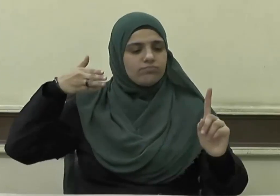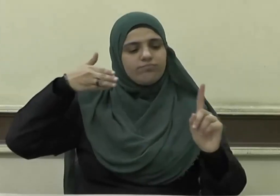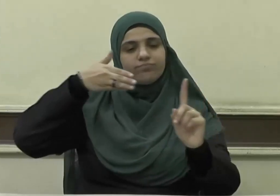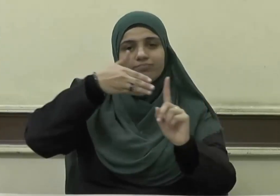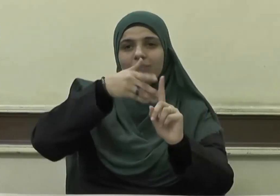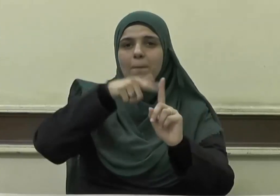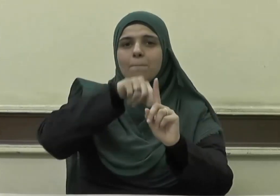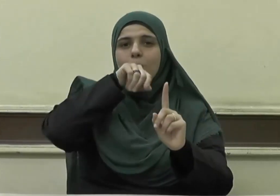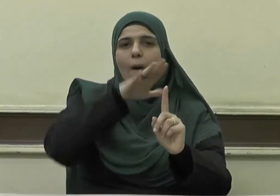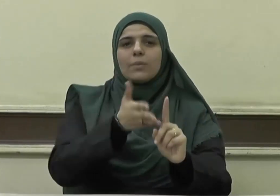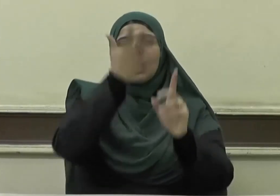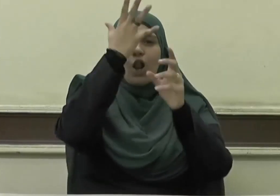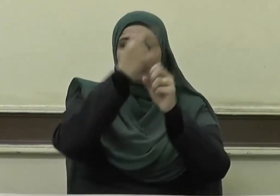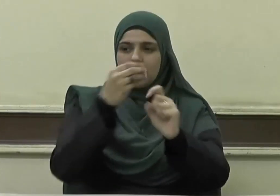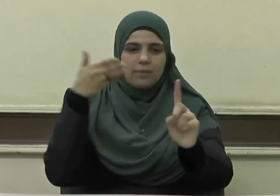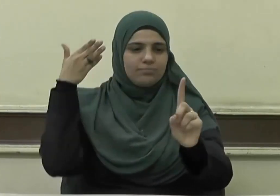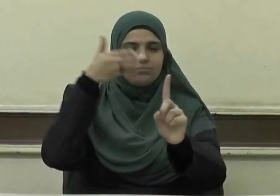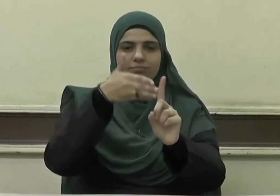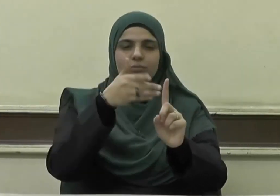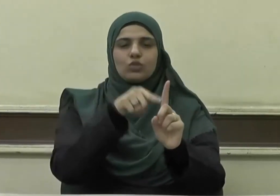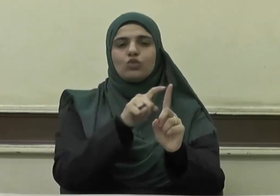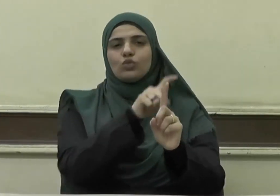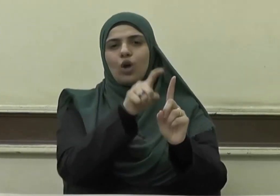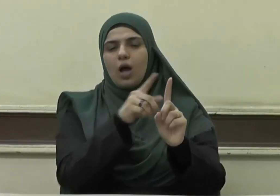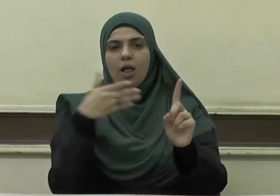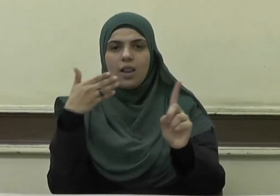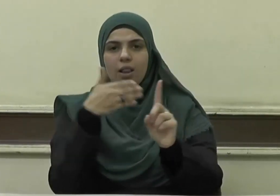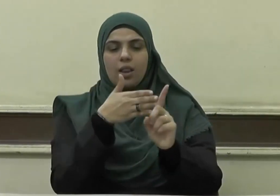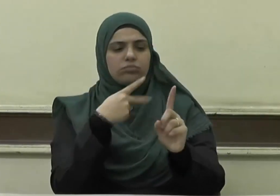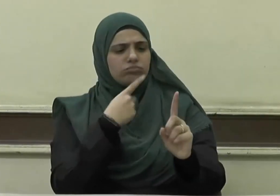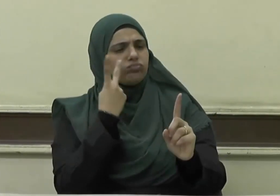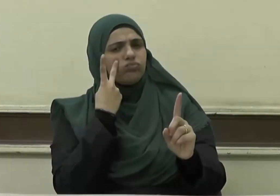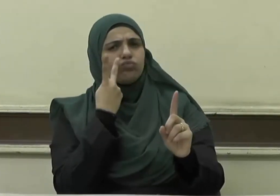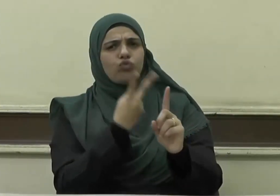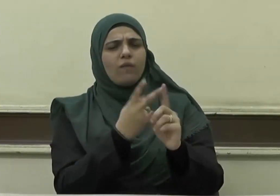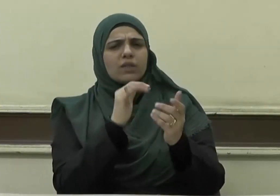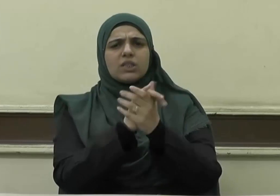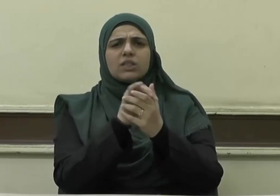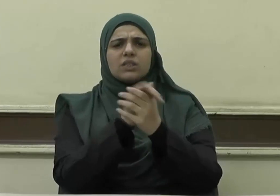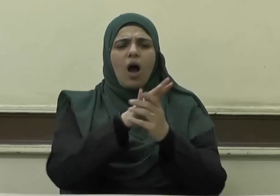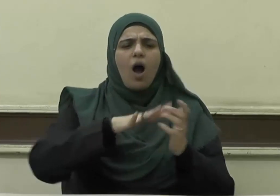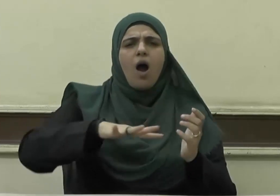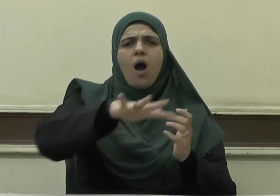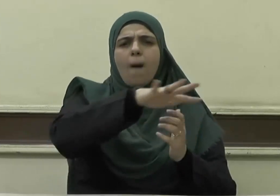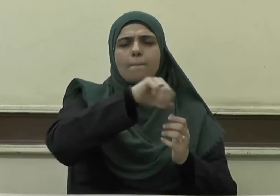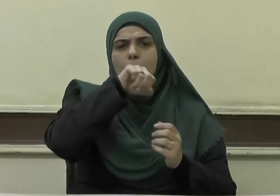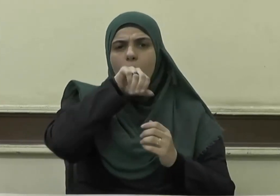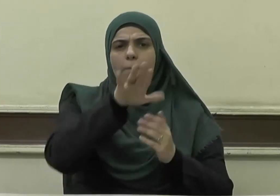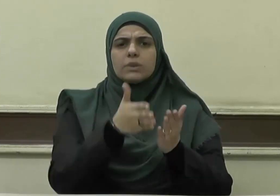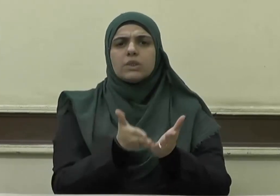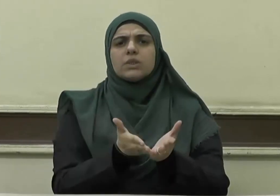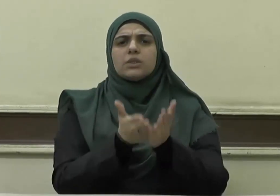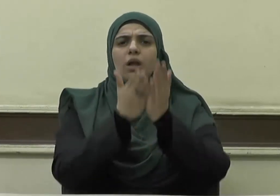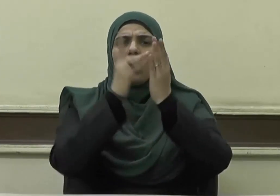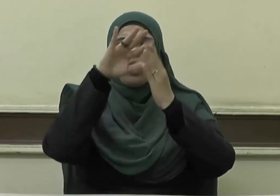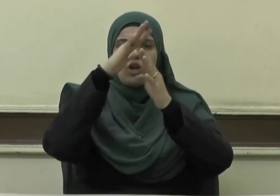صلى الله عليه وسلم فرأى أصحاب رسول الله صلى الله